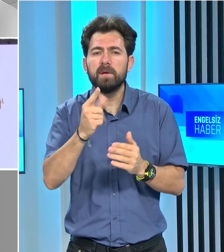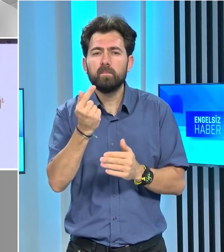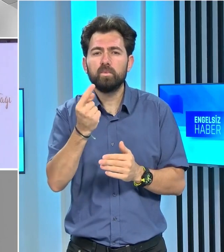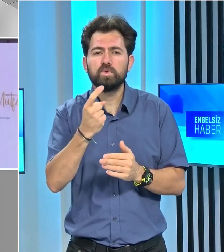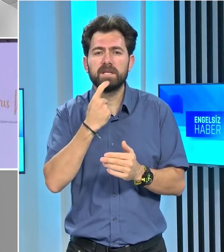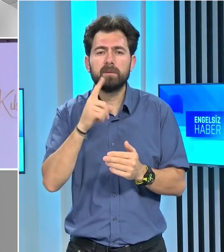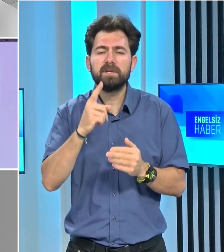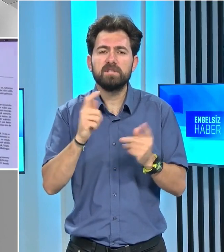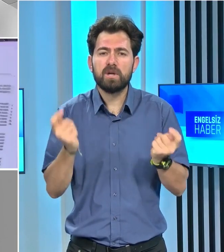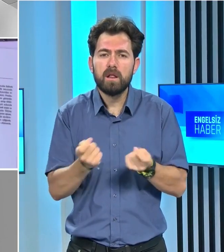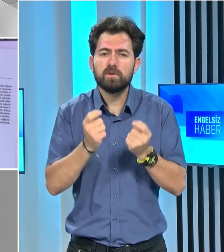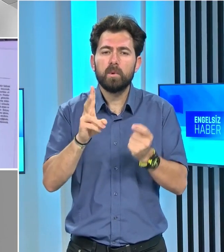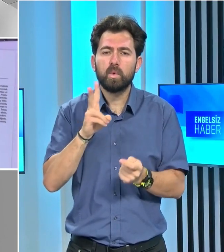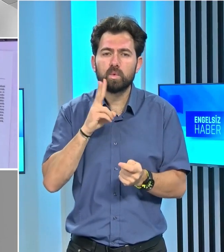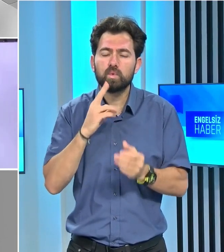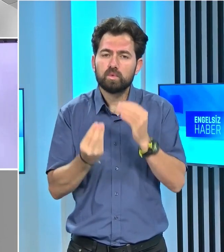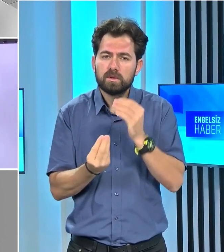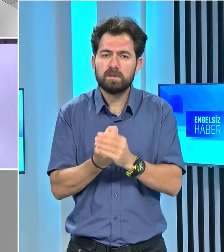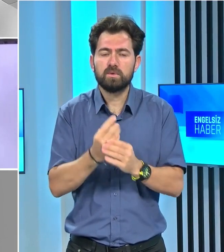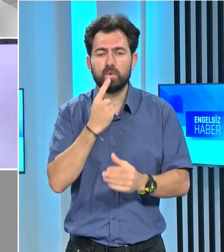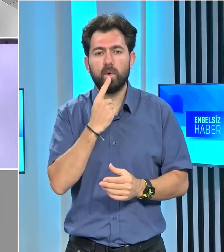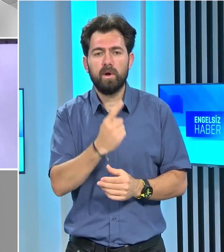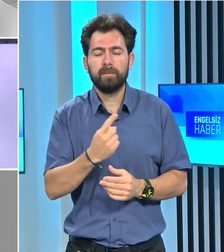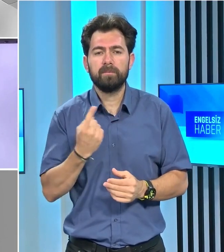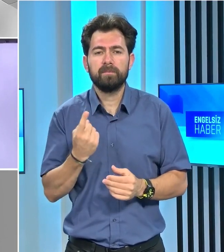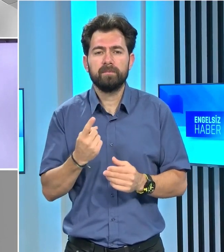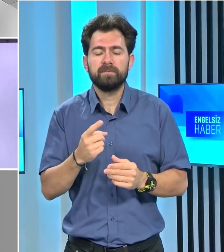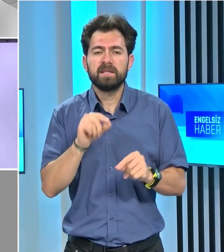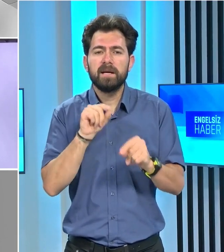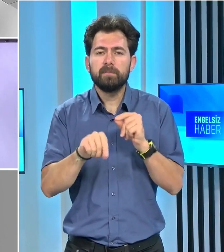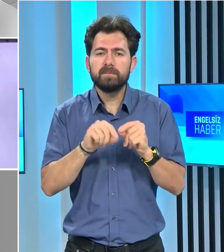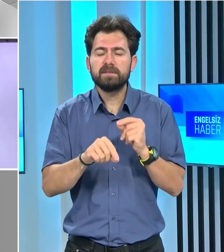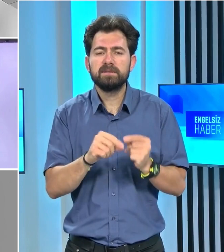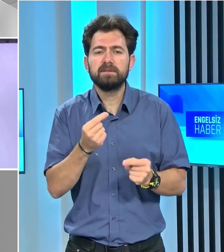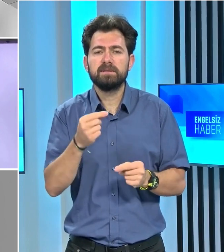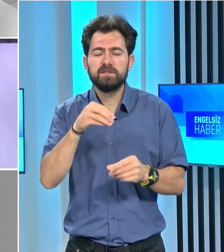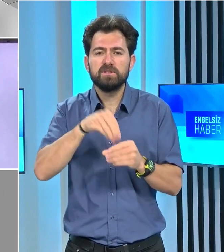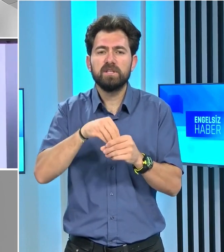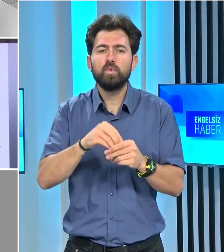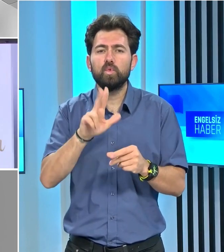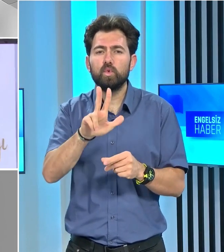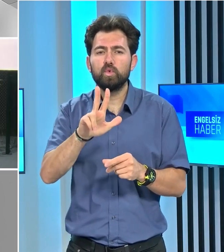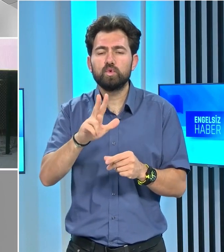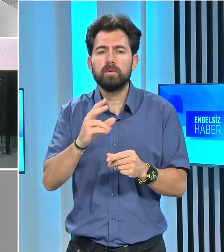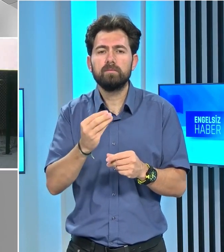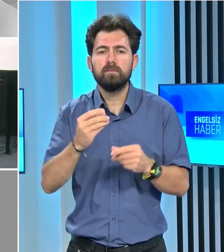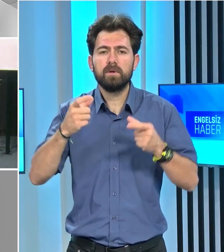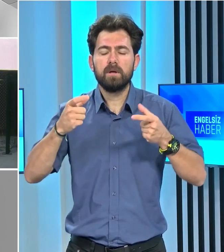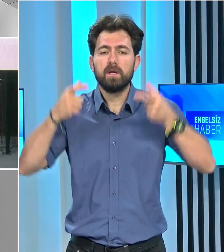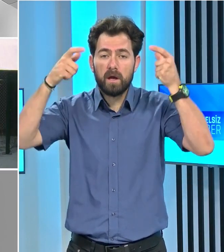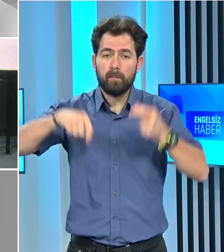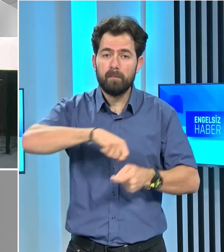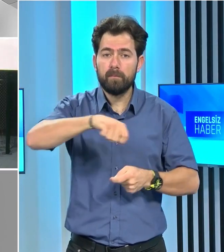kitabın bir buçuk yıllık bir çalışmanın sonucunda ortaya çıktığını belirterek, Kıbrıs'ın üç gastronomi